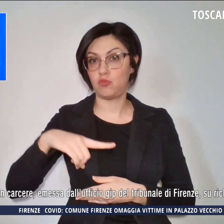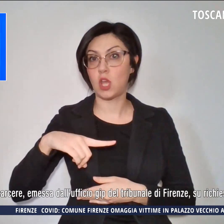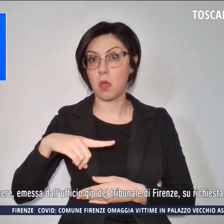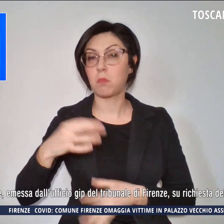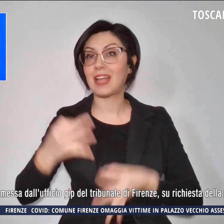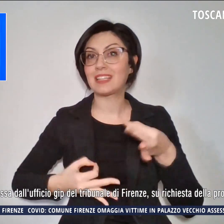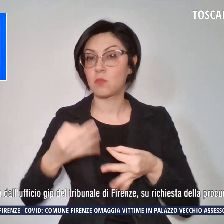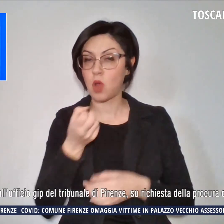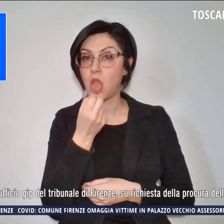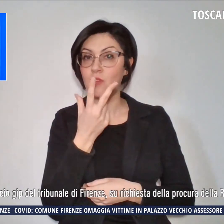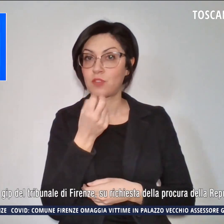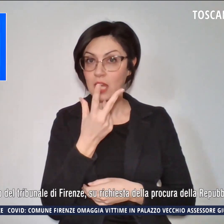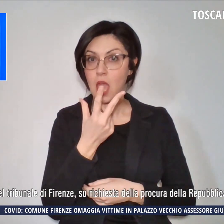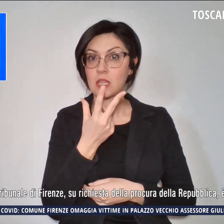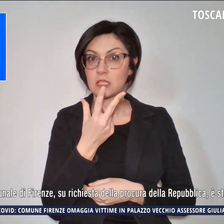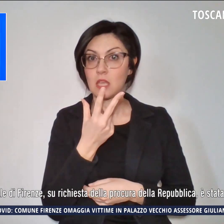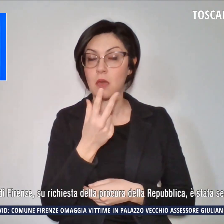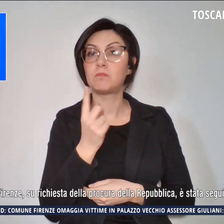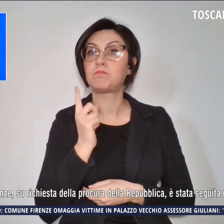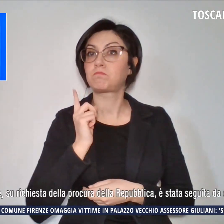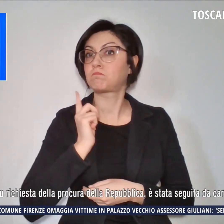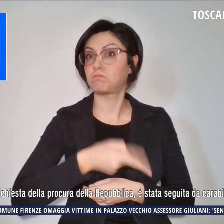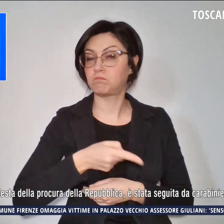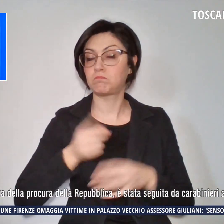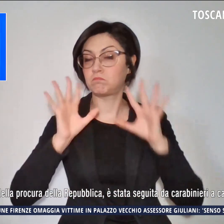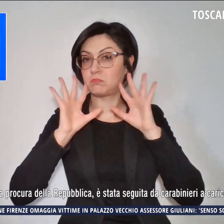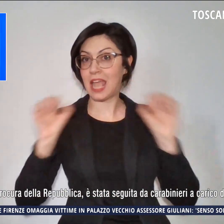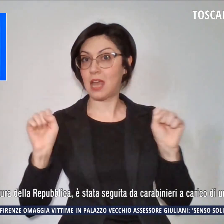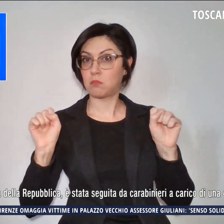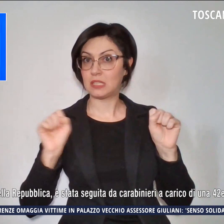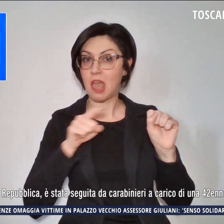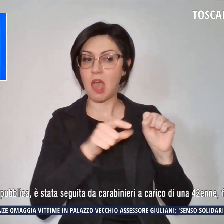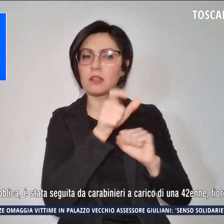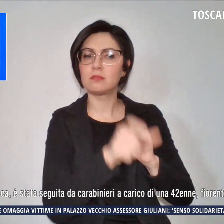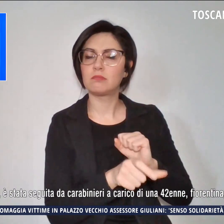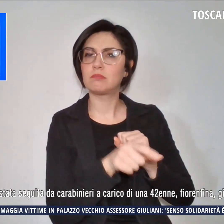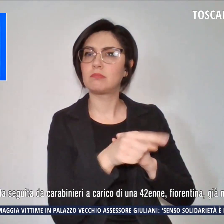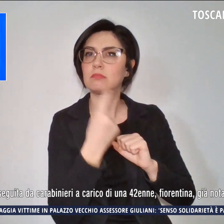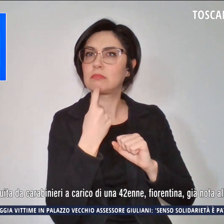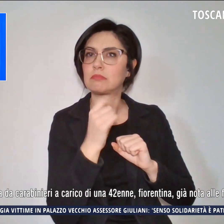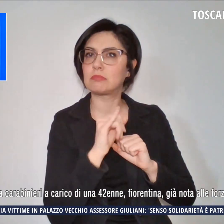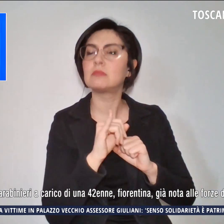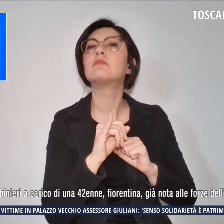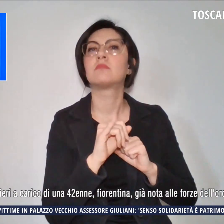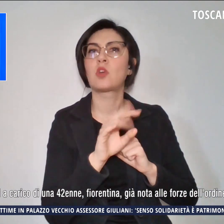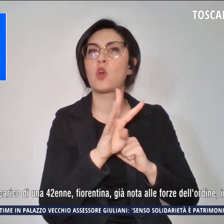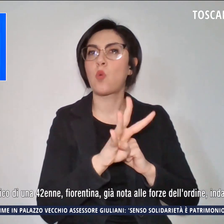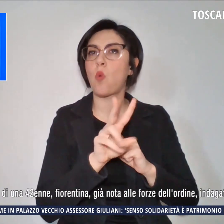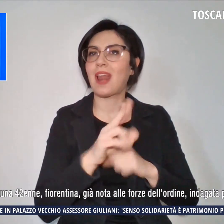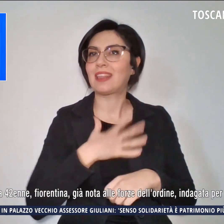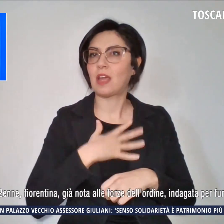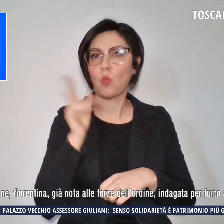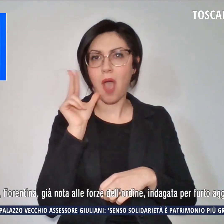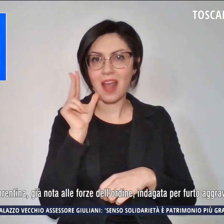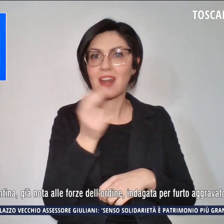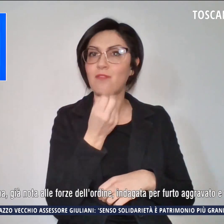di Firenze, è stata eseguita dai carabinieri a carico di una 42enne fiorentina,